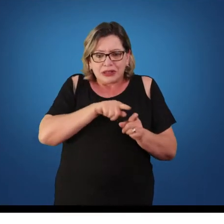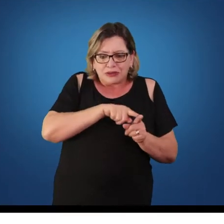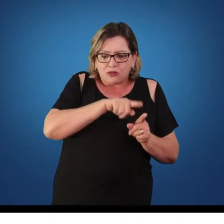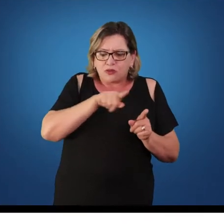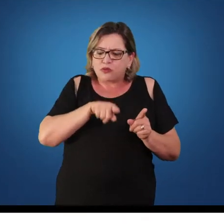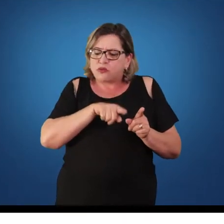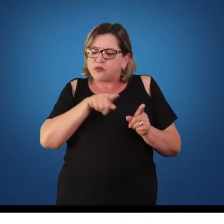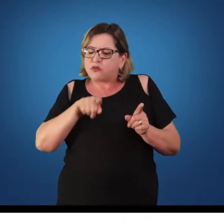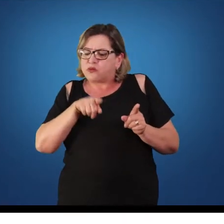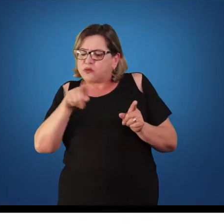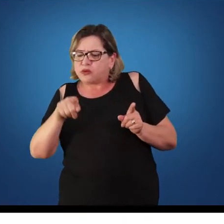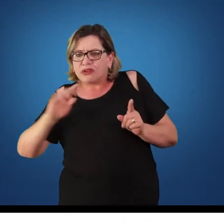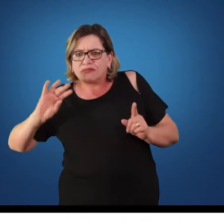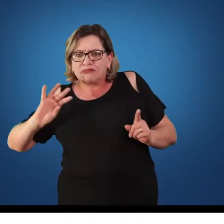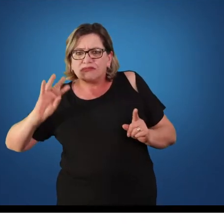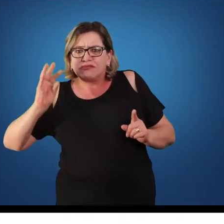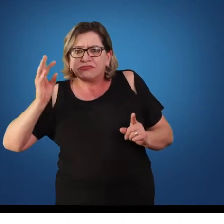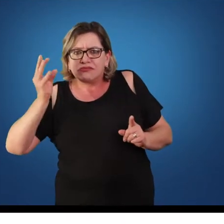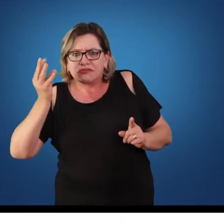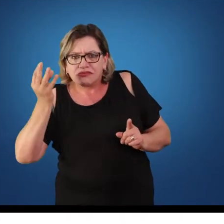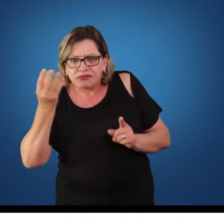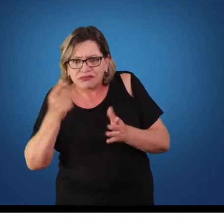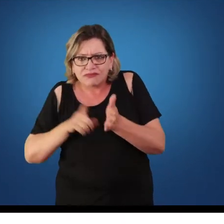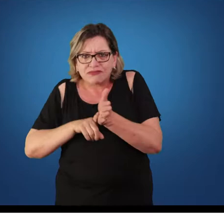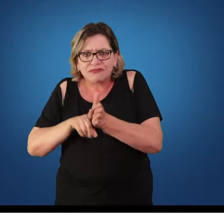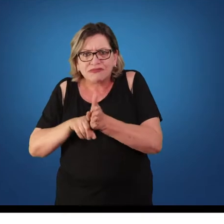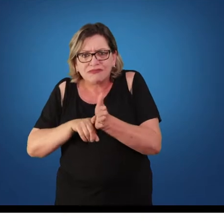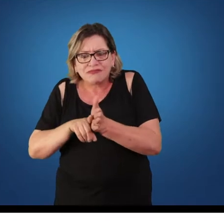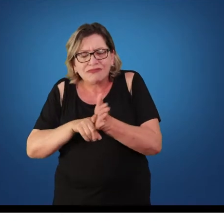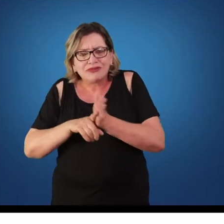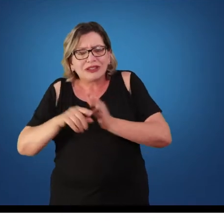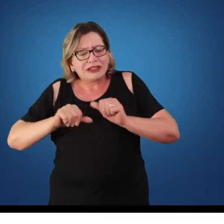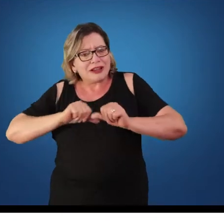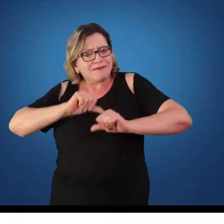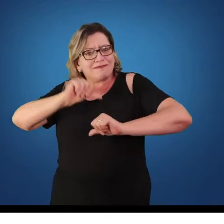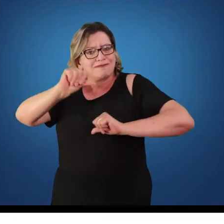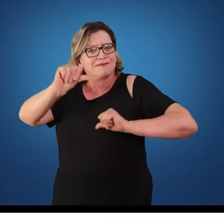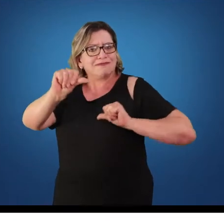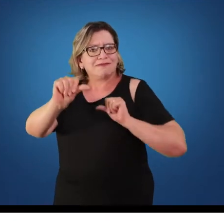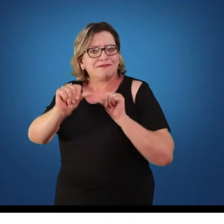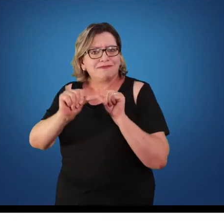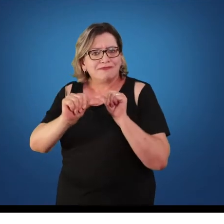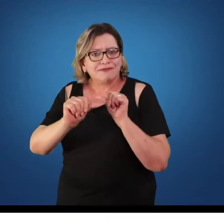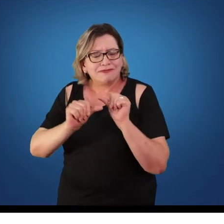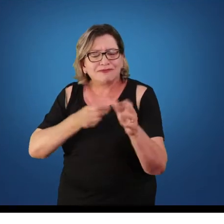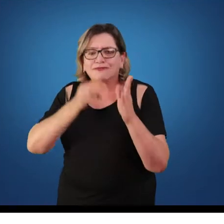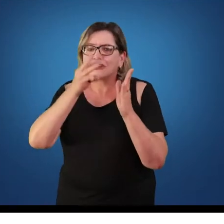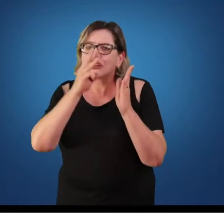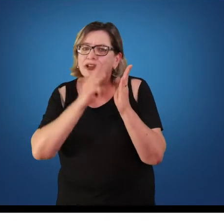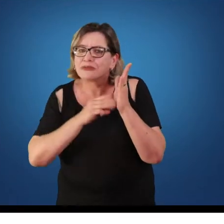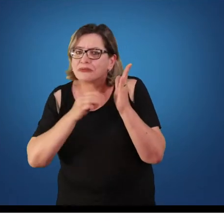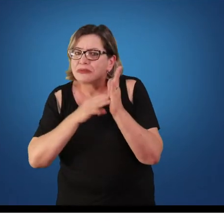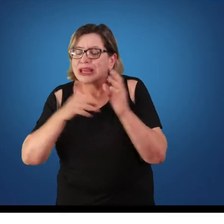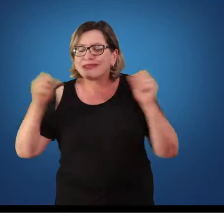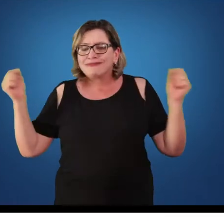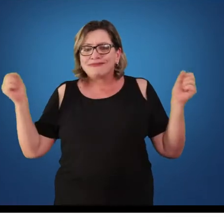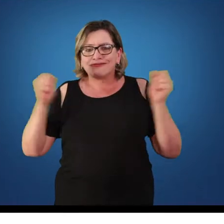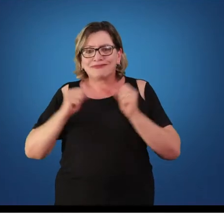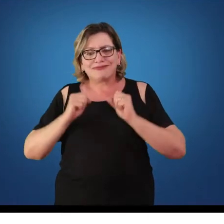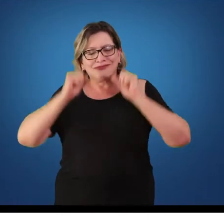anos ela começa a ser estudada e ela vai ser transformada em alguns métodos ginásticos, principalmente na Europa,